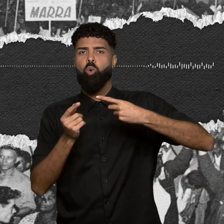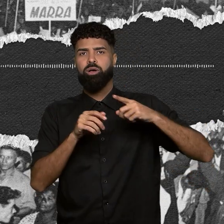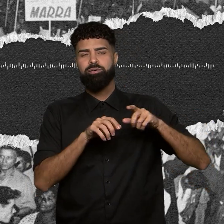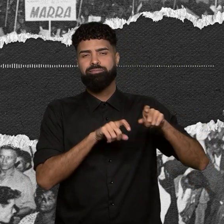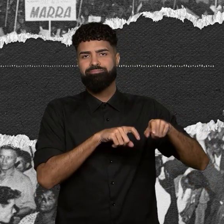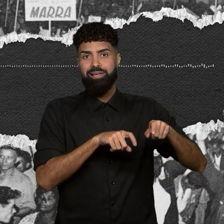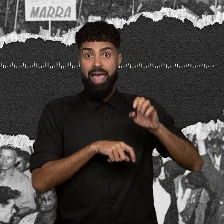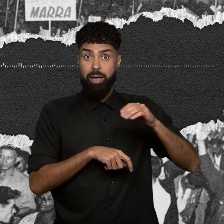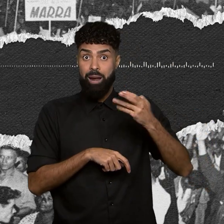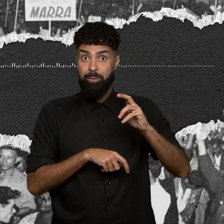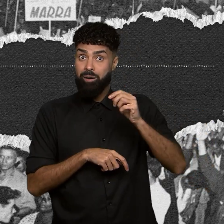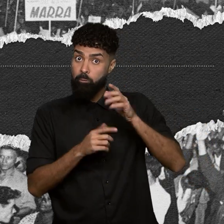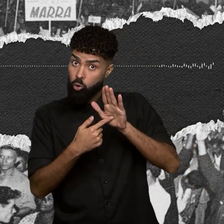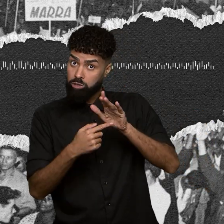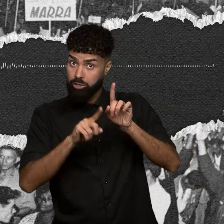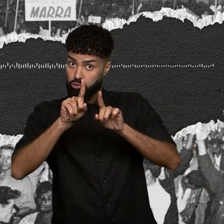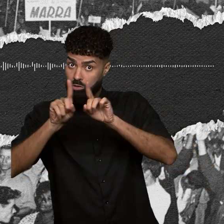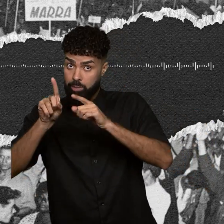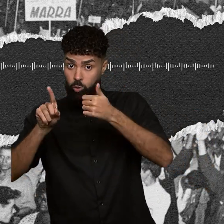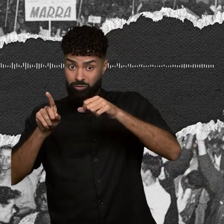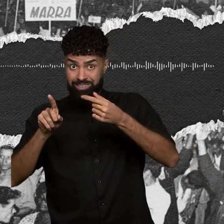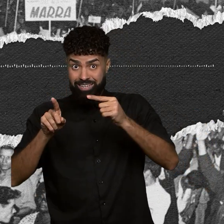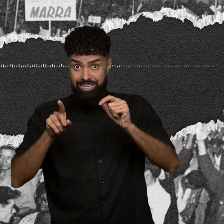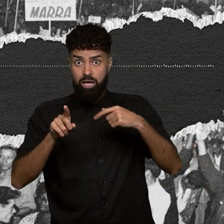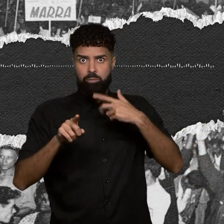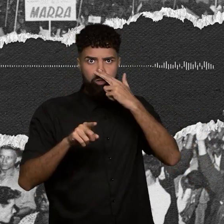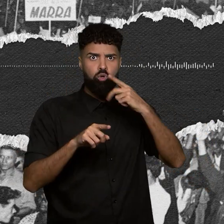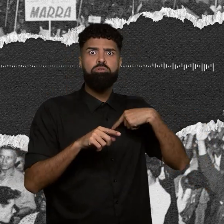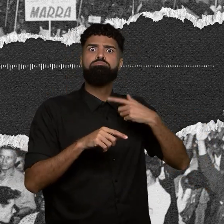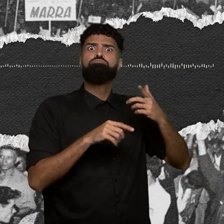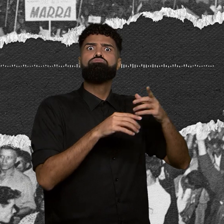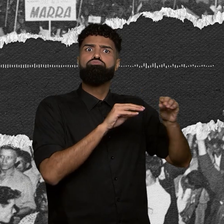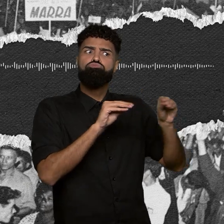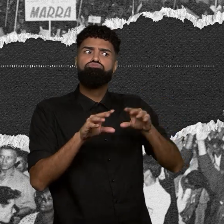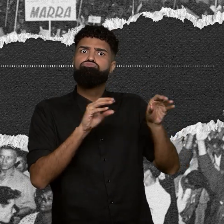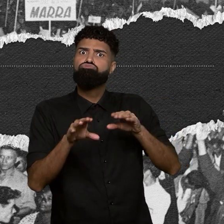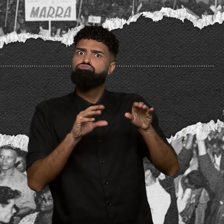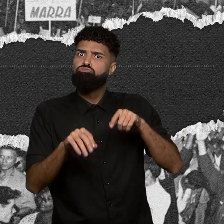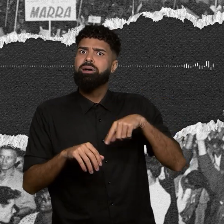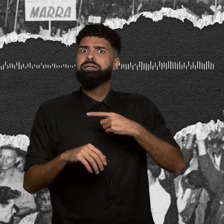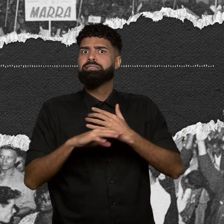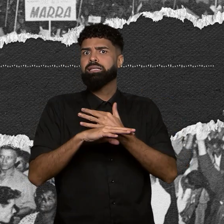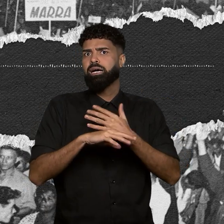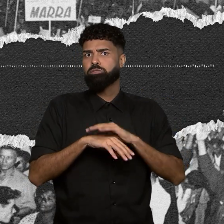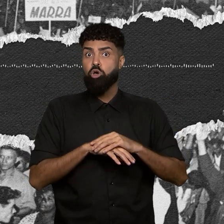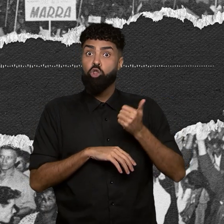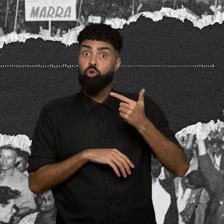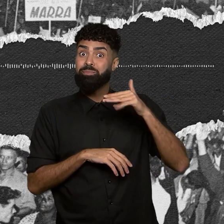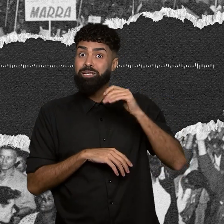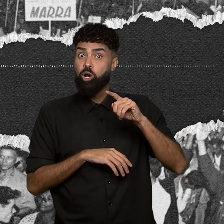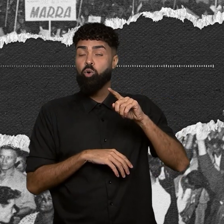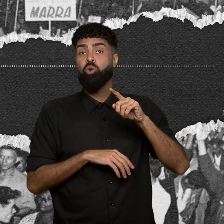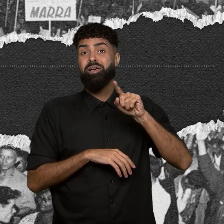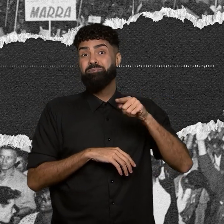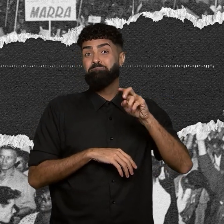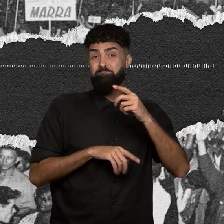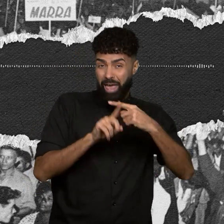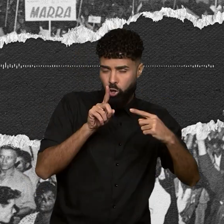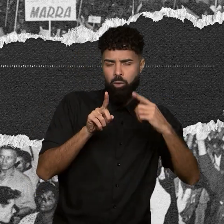pessoas que viviam no campo, uma fez as malas, largou tudo e foi tentar a vida nas cidades. Doze milhões e meio de brasileiros. Foi um deslocamento